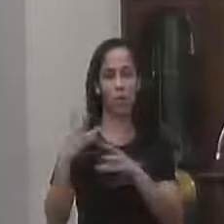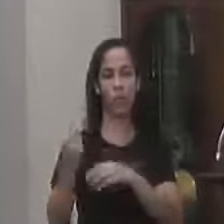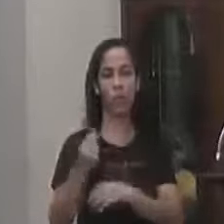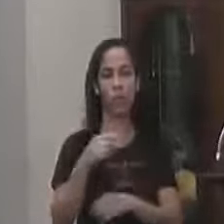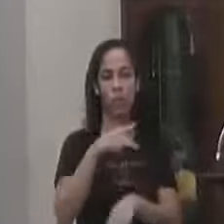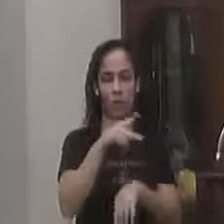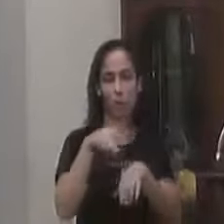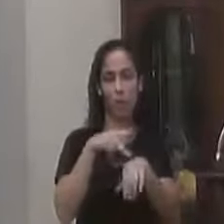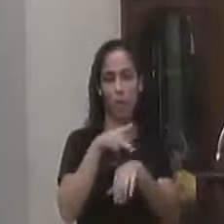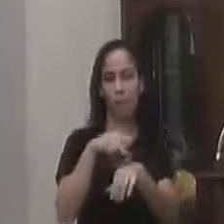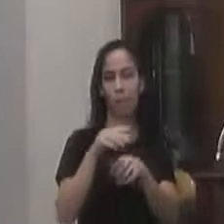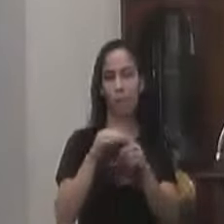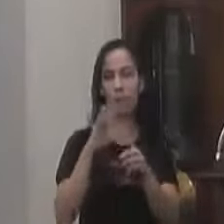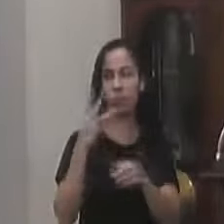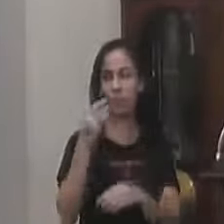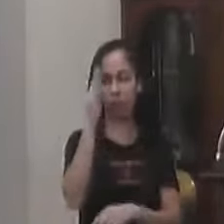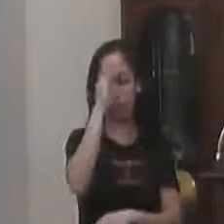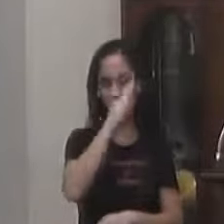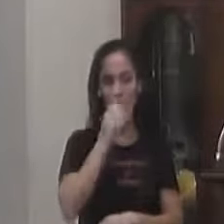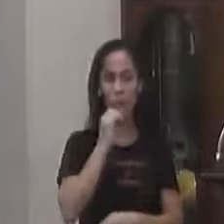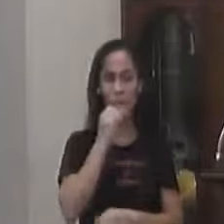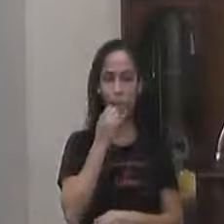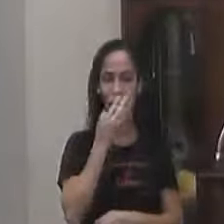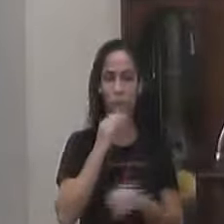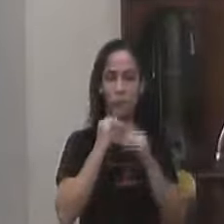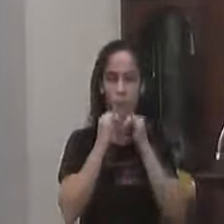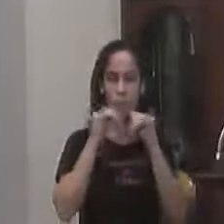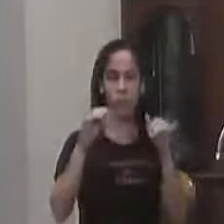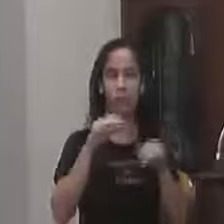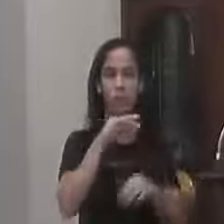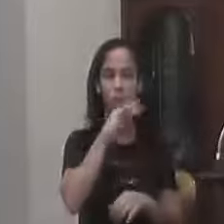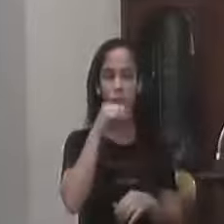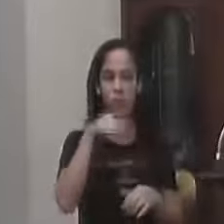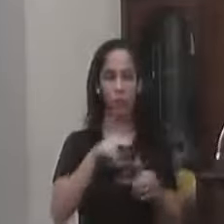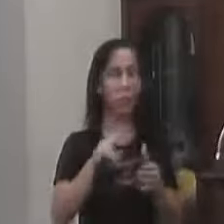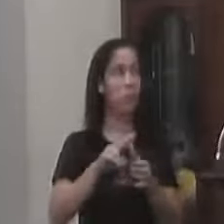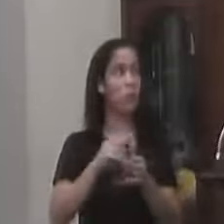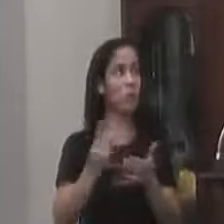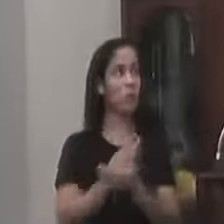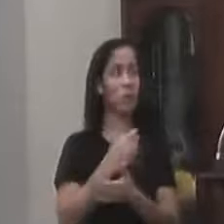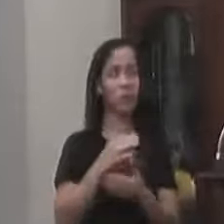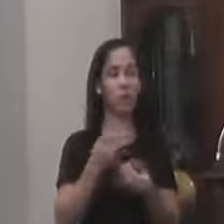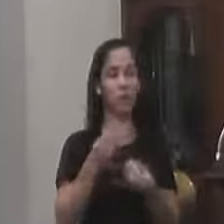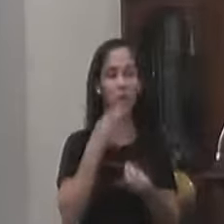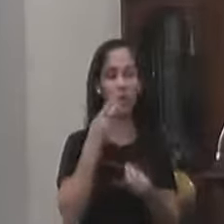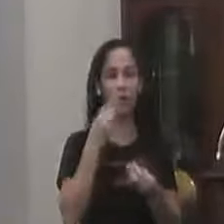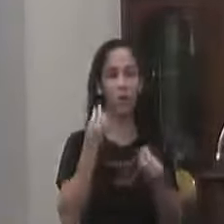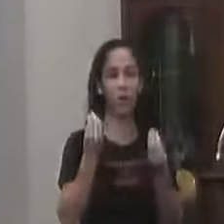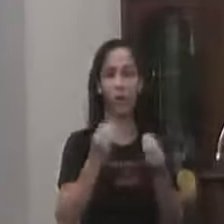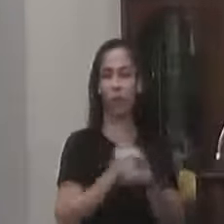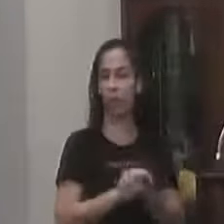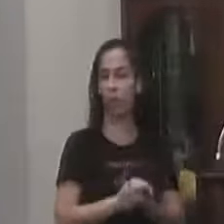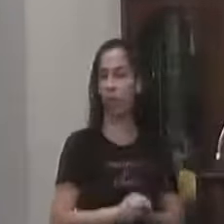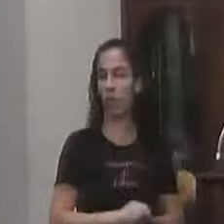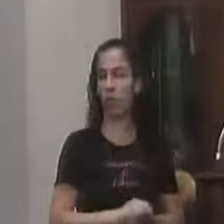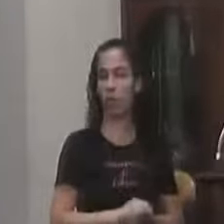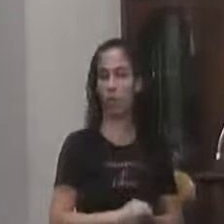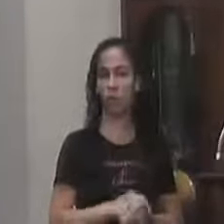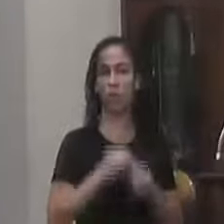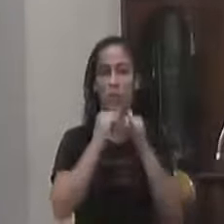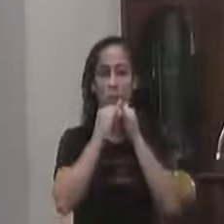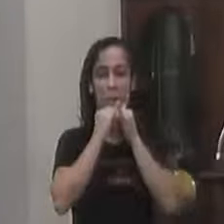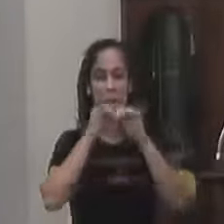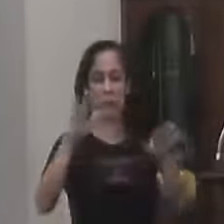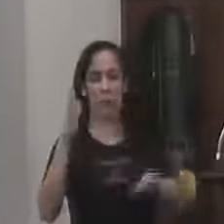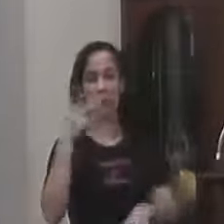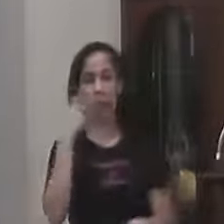Sendo boas notícias Quando acontece Uma coisa ruim Em Valença Aquilo se dissemina De uma forma Alarmante